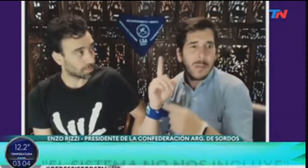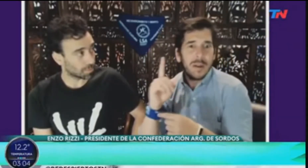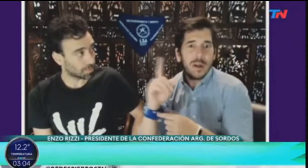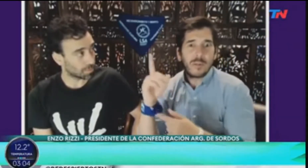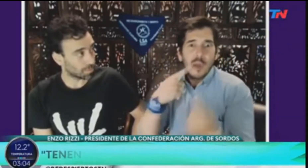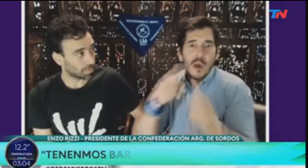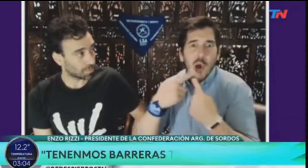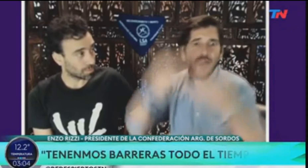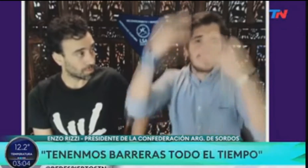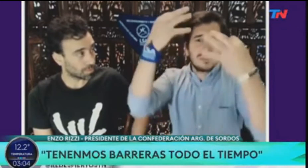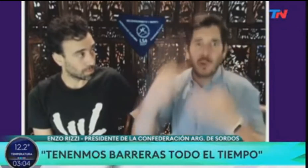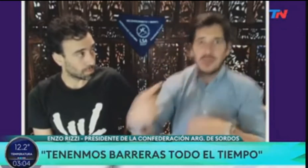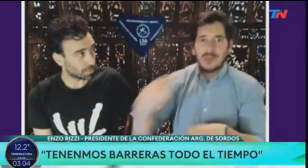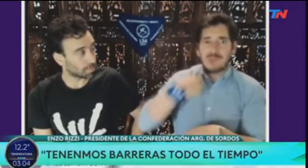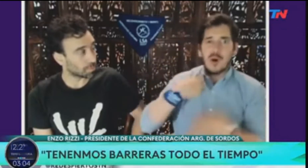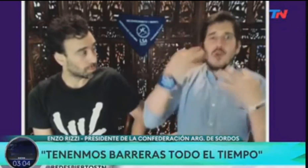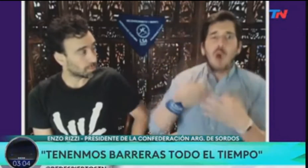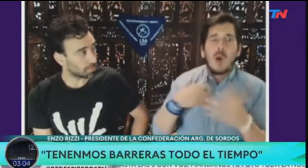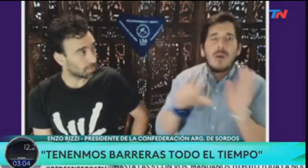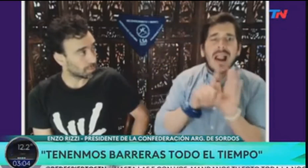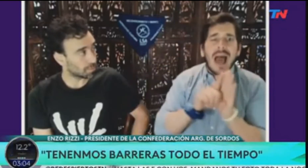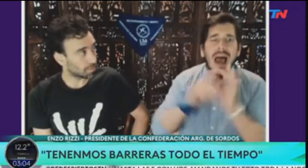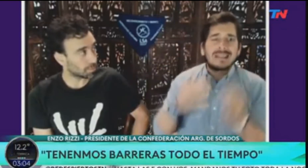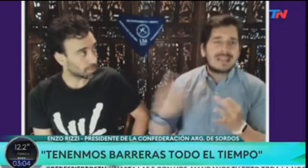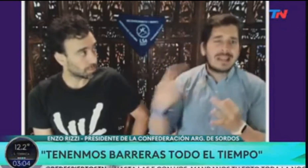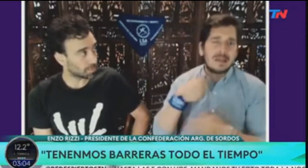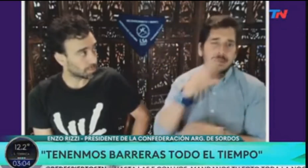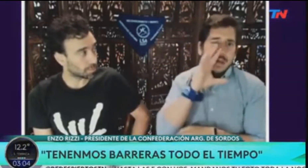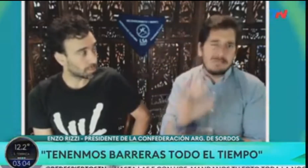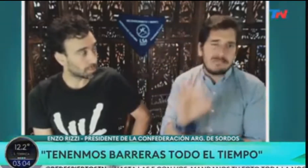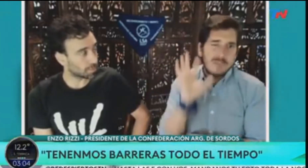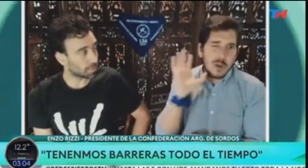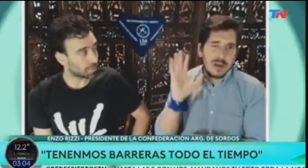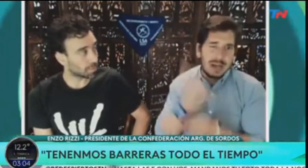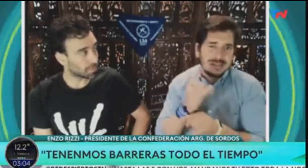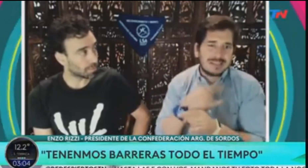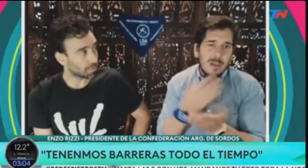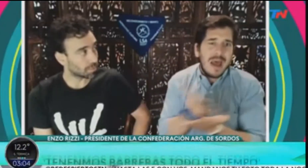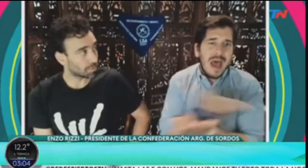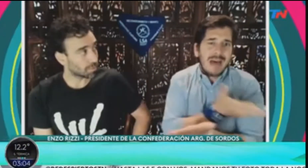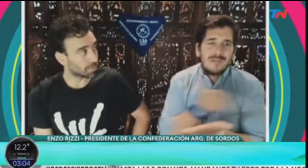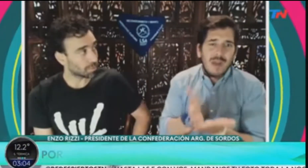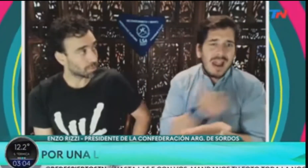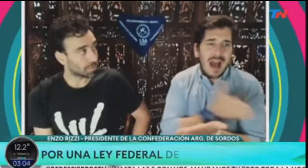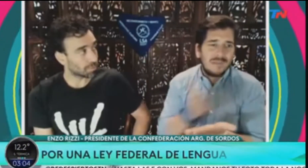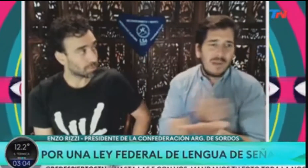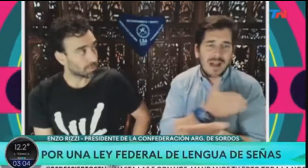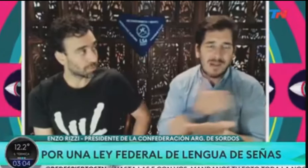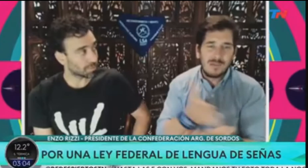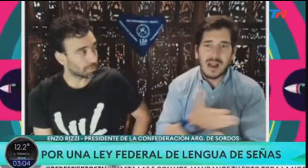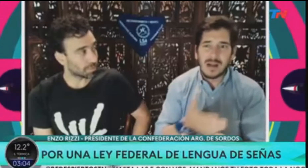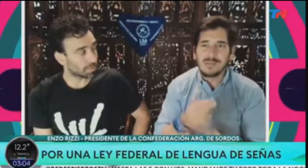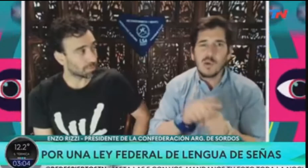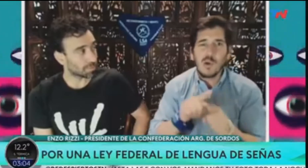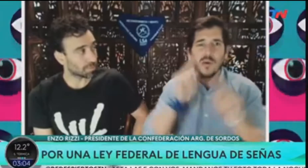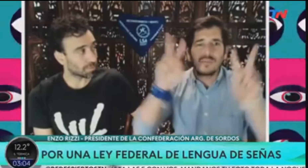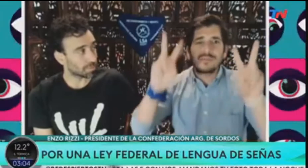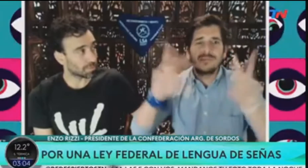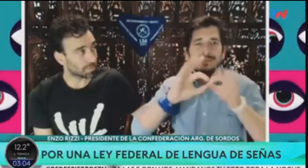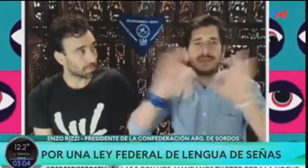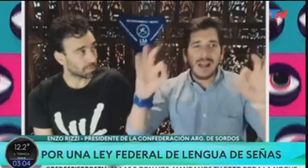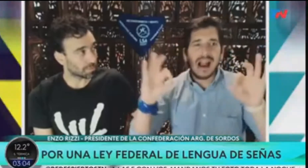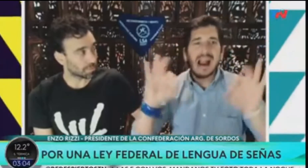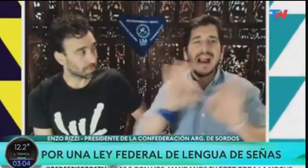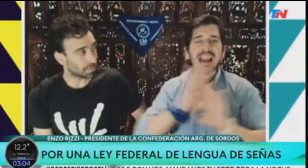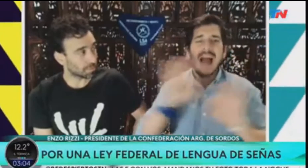lo que se viene dando es que consultan a personas oyentes, pero no nos consultan a nosotros, siempre nos dejan afuera.